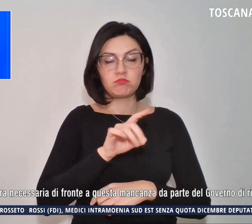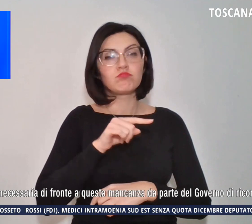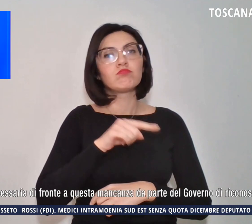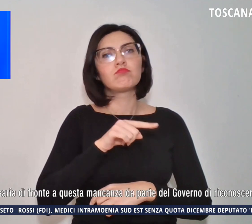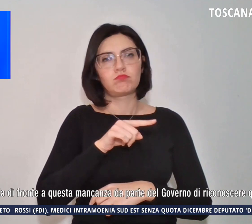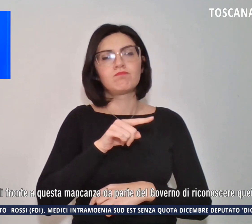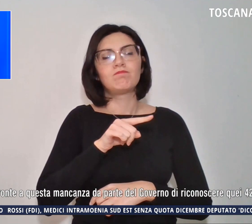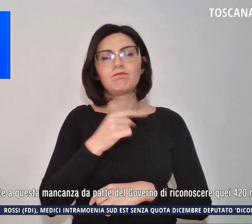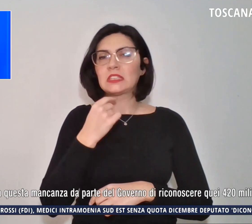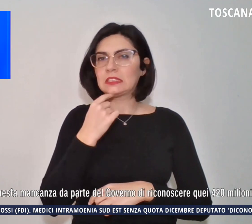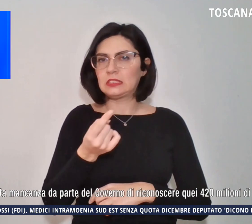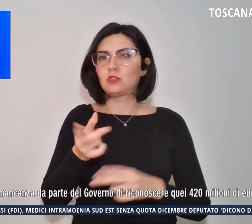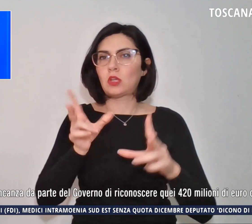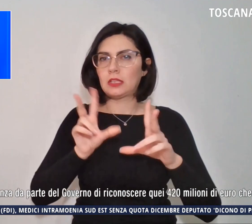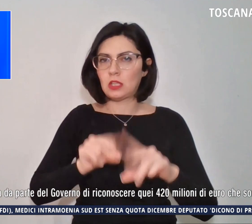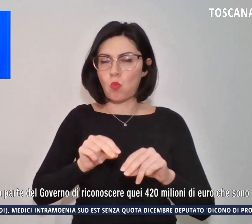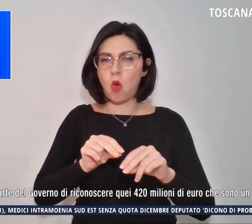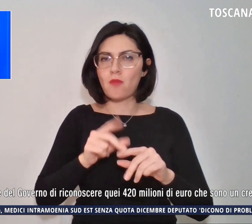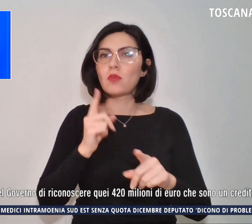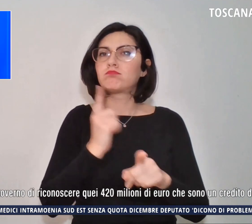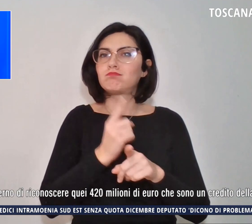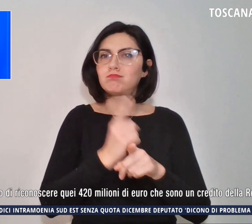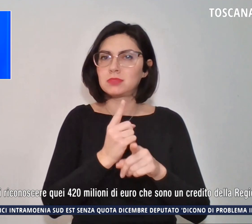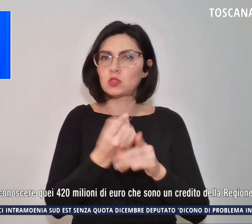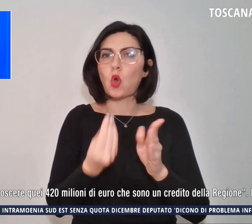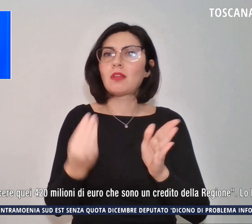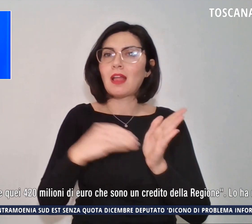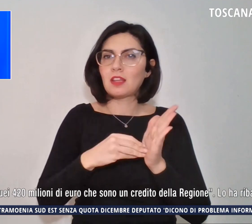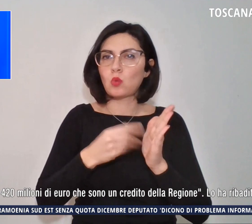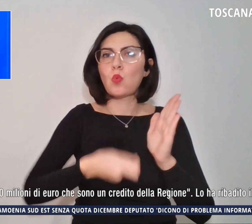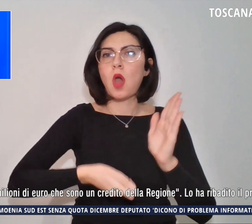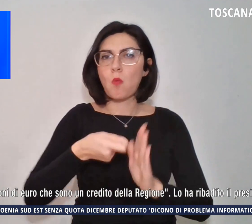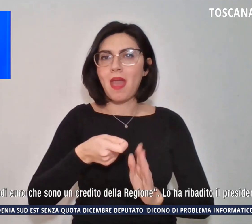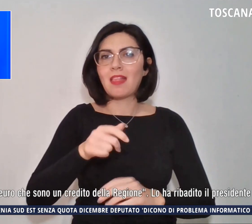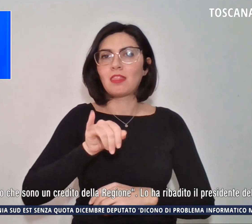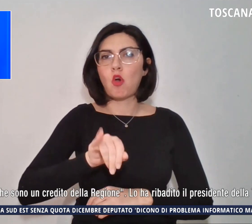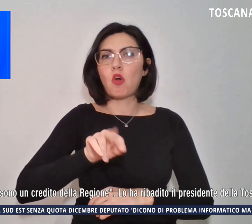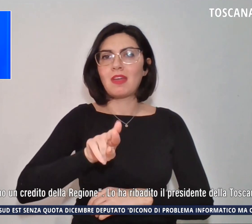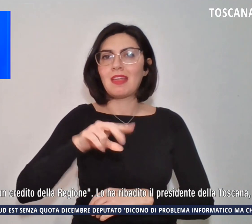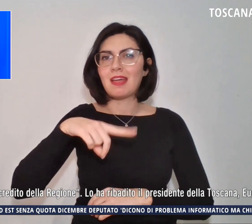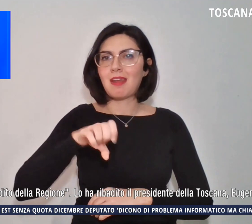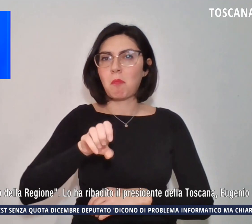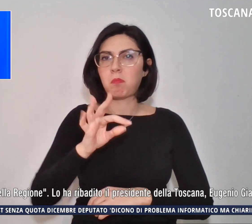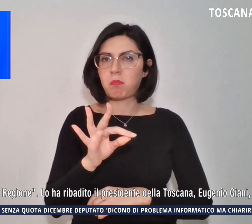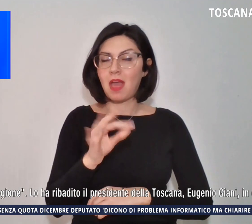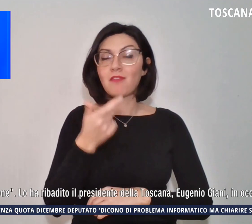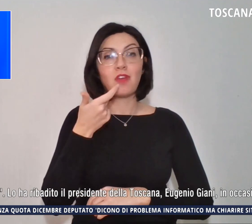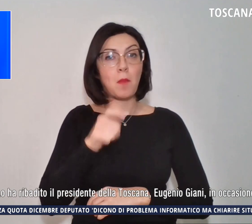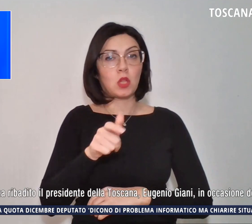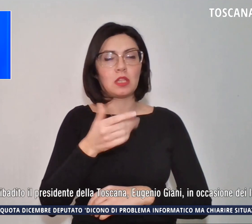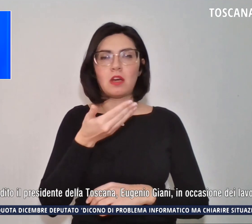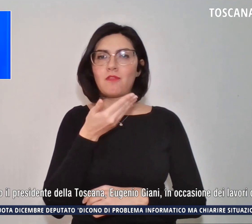necessità di introdurre l'aumento dell'IRPEF a causa del mancato